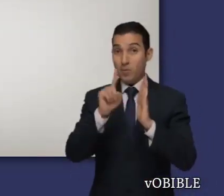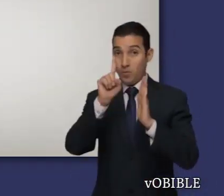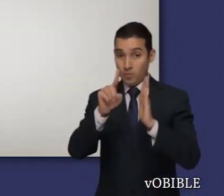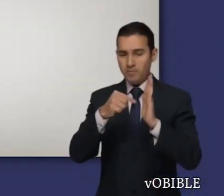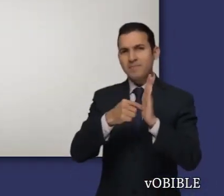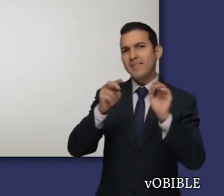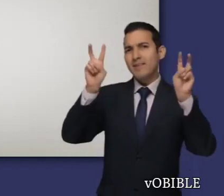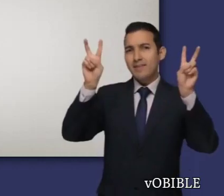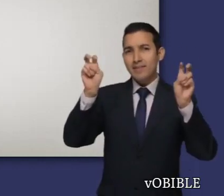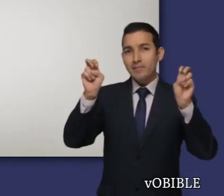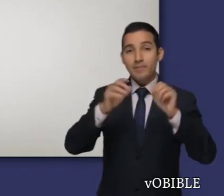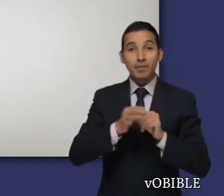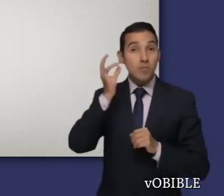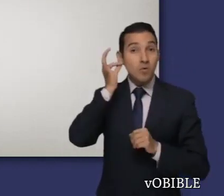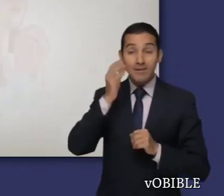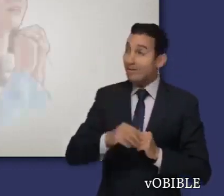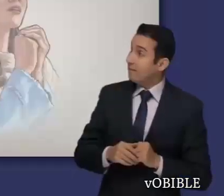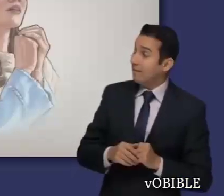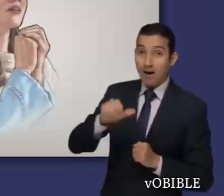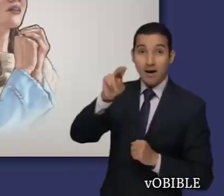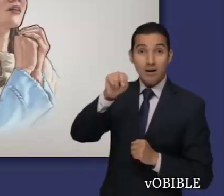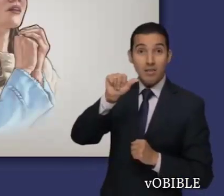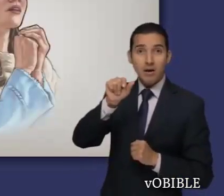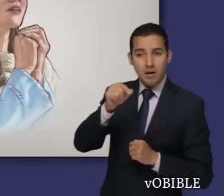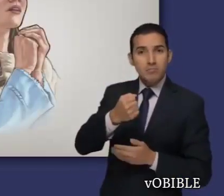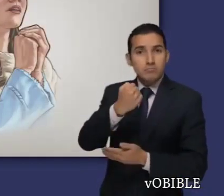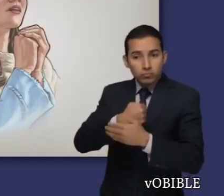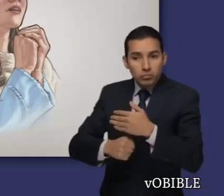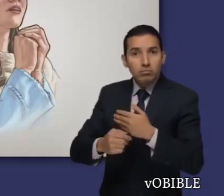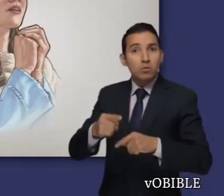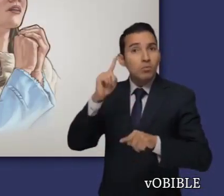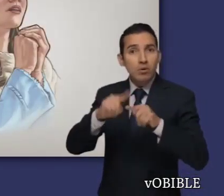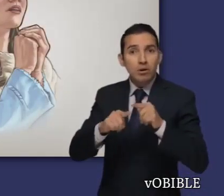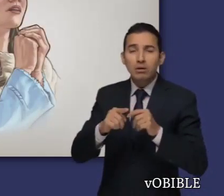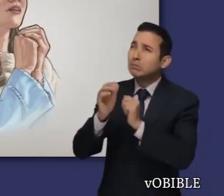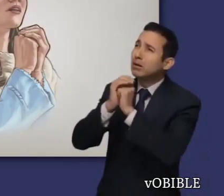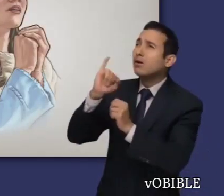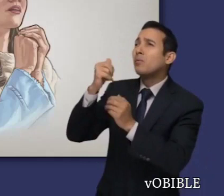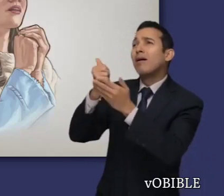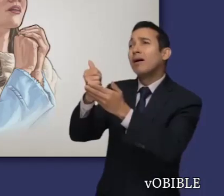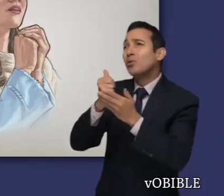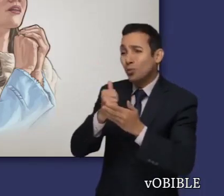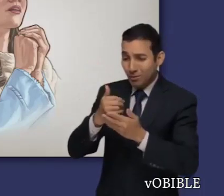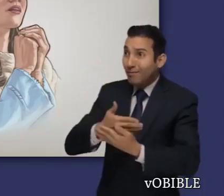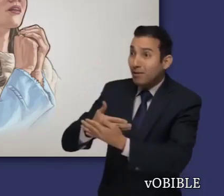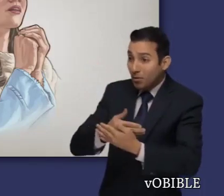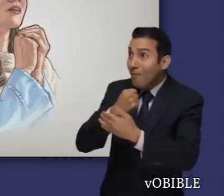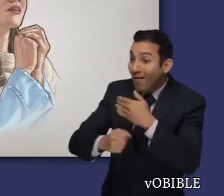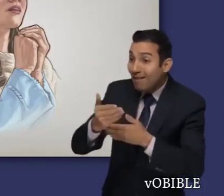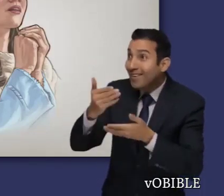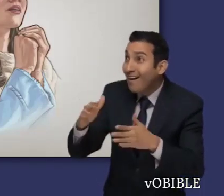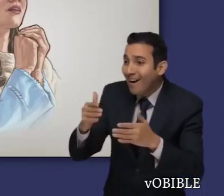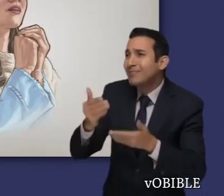En el capítulo 1, una mujer estéril llamada Ana, le ruega a Jehová que le dé un hijo, y le promete que se lo entregará